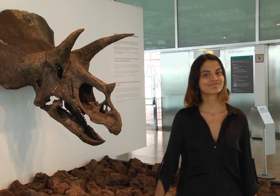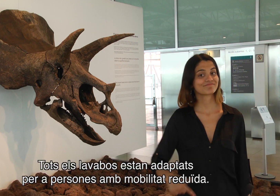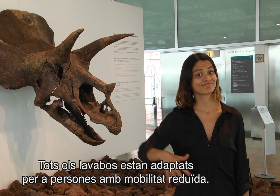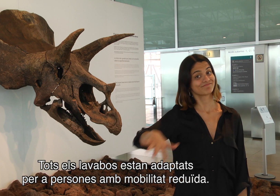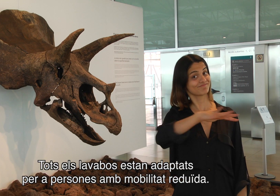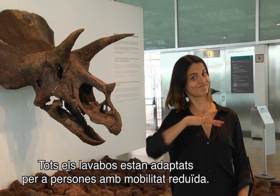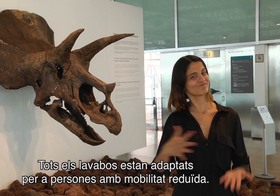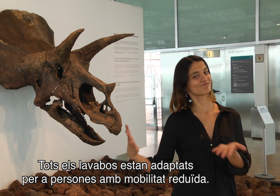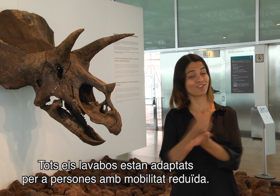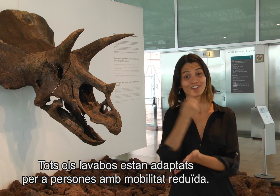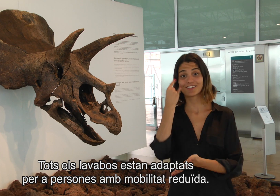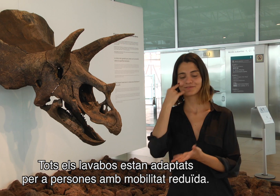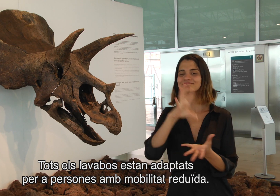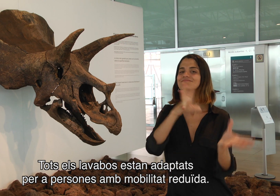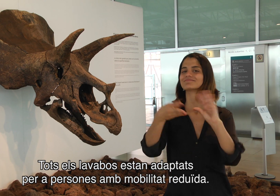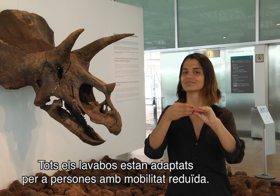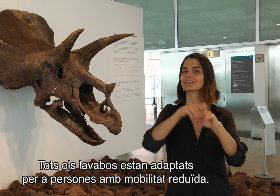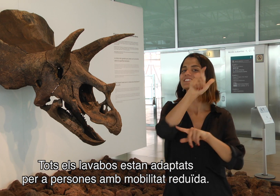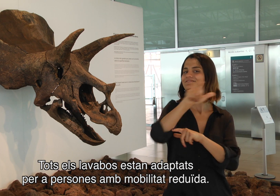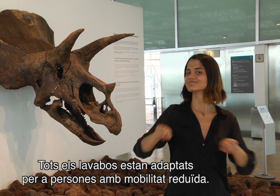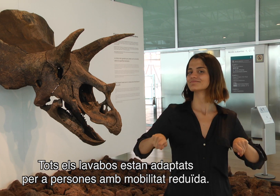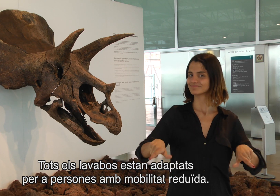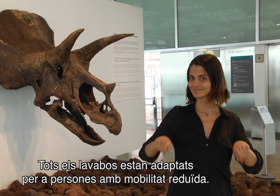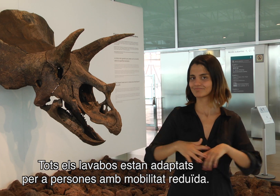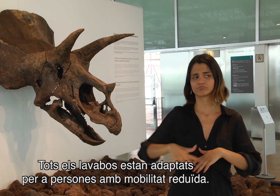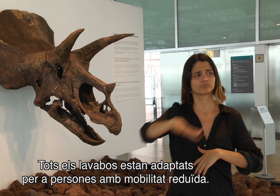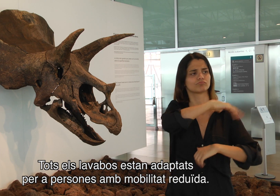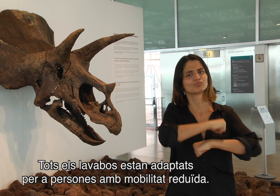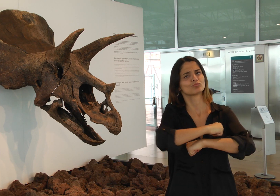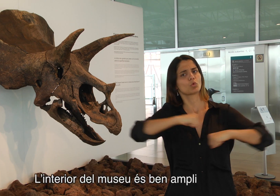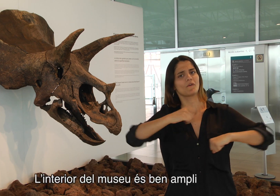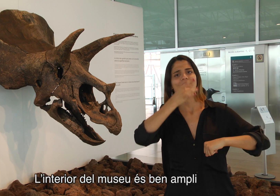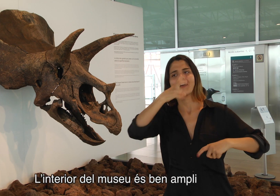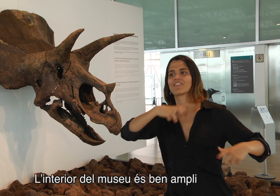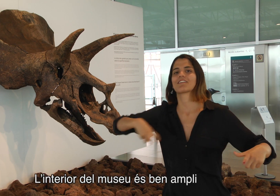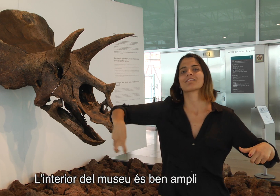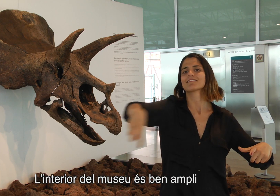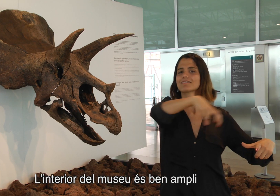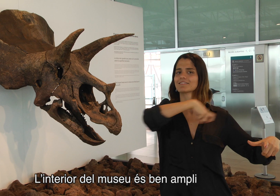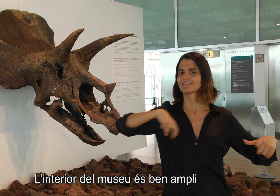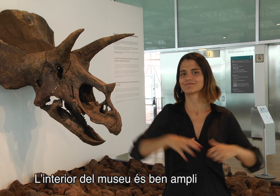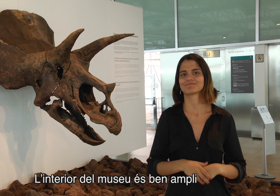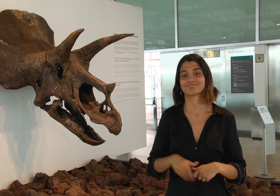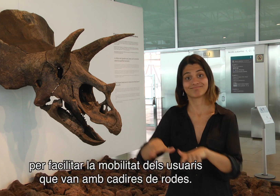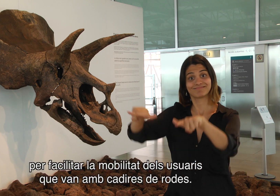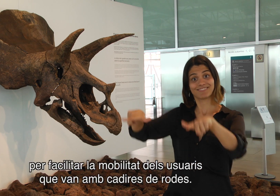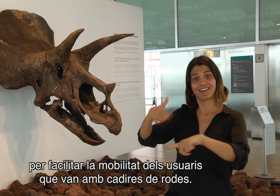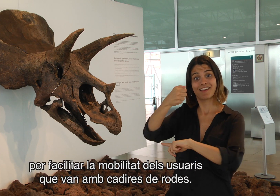Tots els lavabos estan adaptats per a persones amb mobilitat reduïda. L'interior del museu és ben ampli per